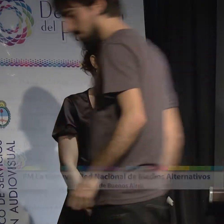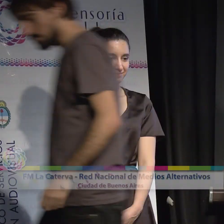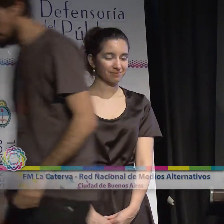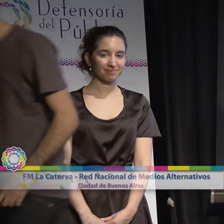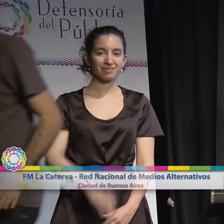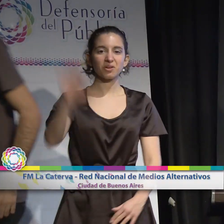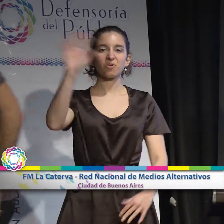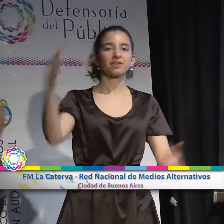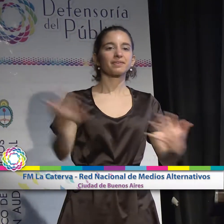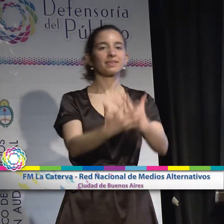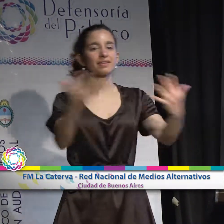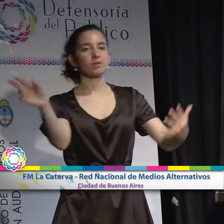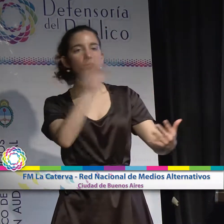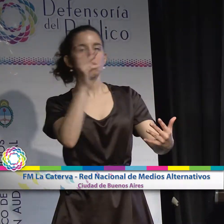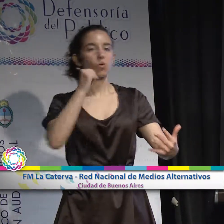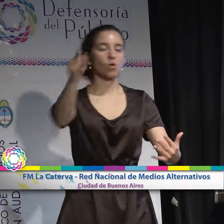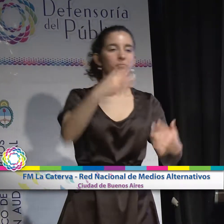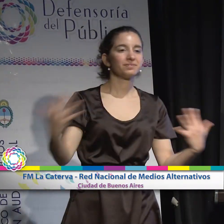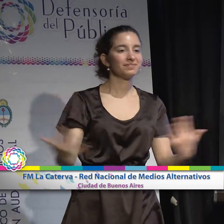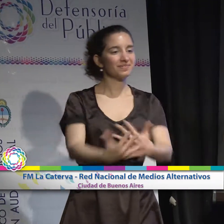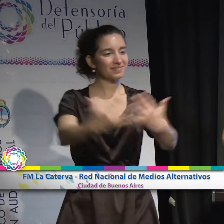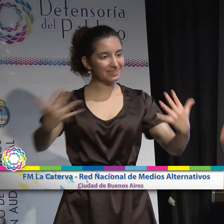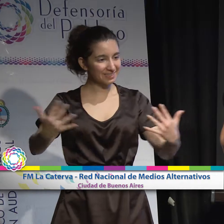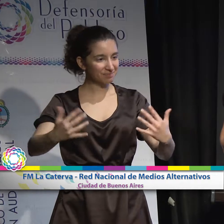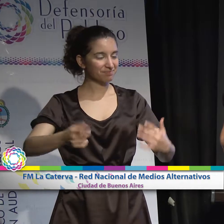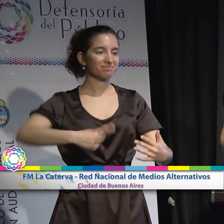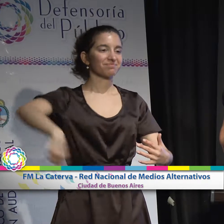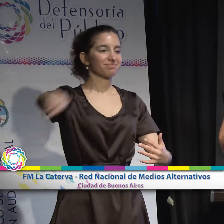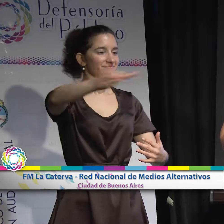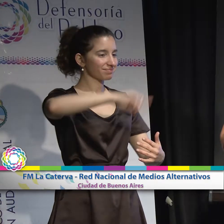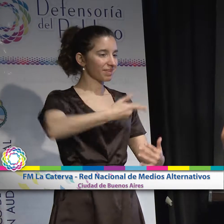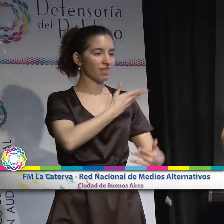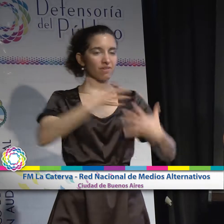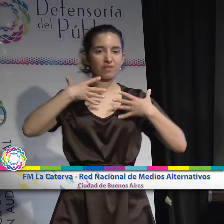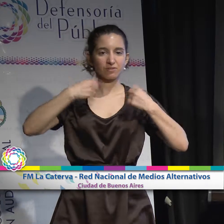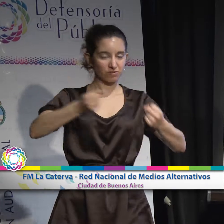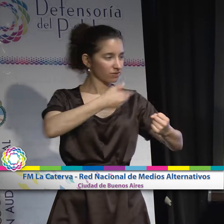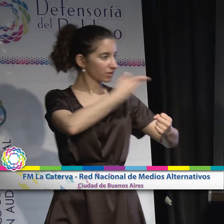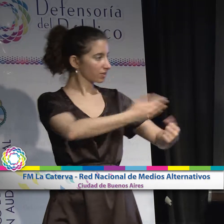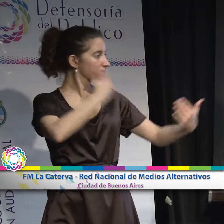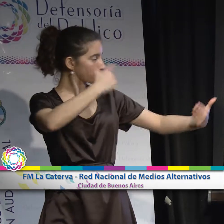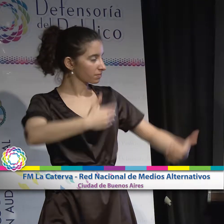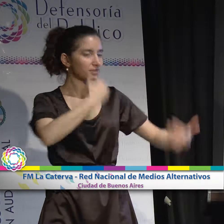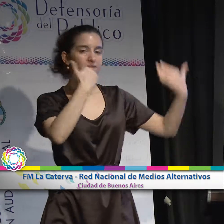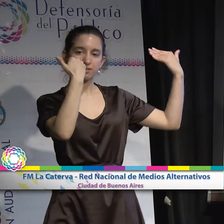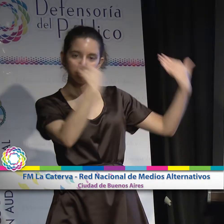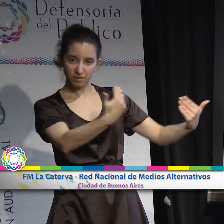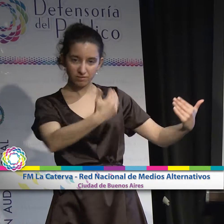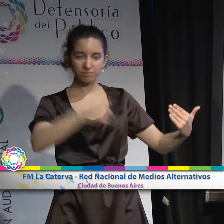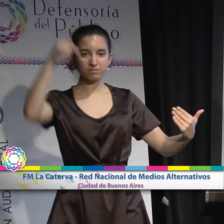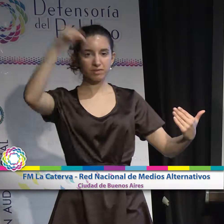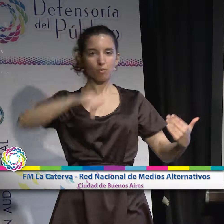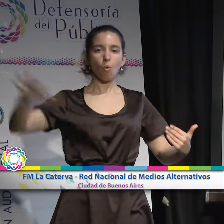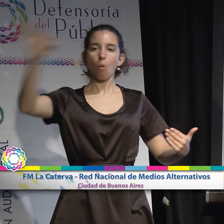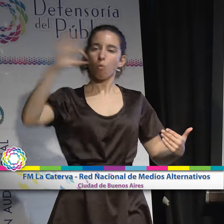Hola, buen día a todos y a todas. Les agradecemos a la Defensoría del Público por convocarnos y darnos la oportunidad